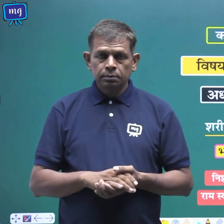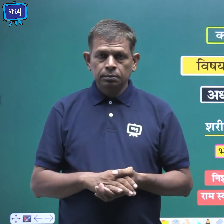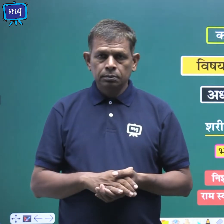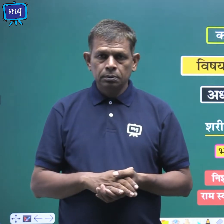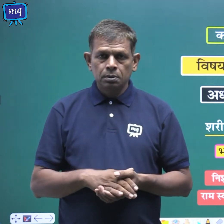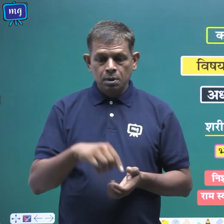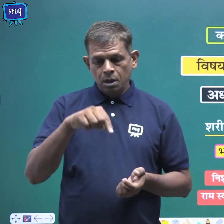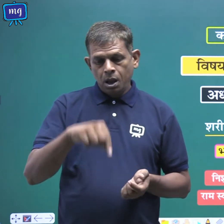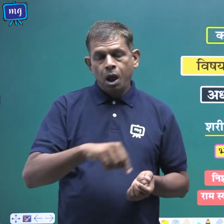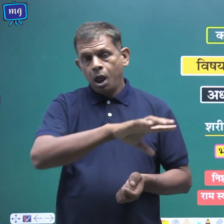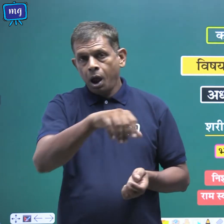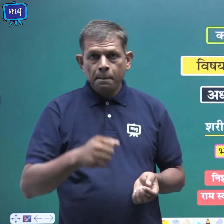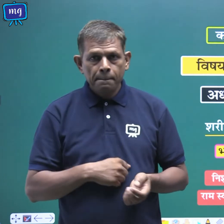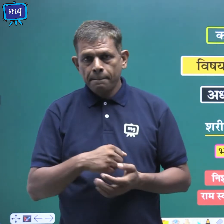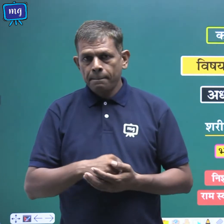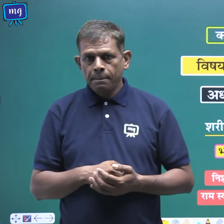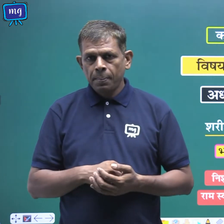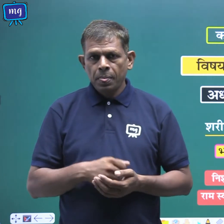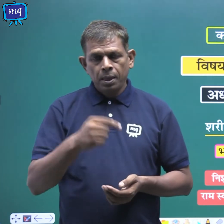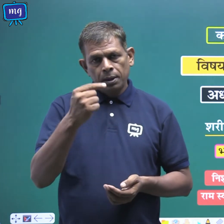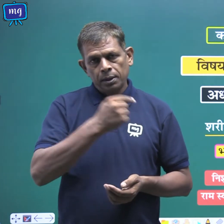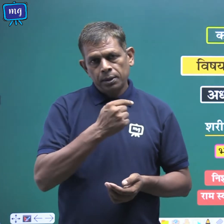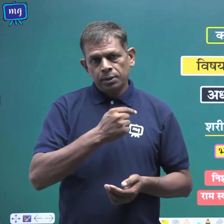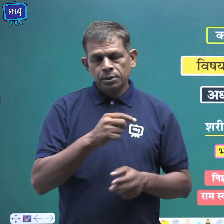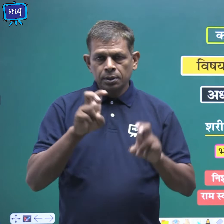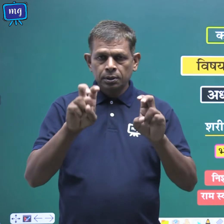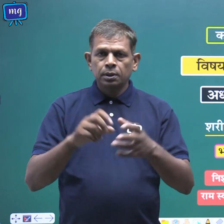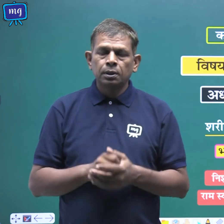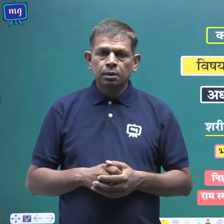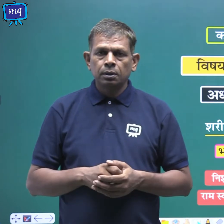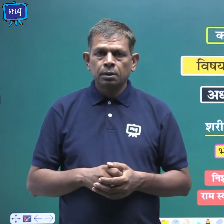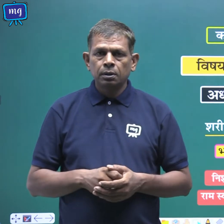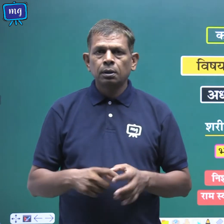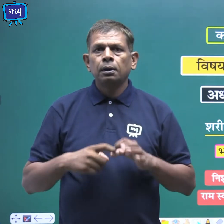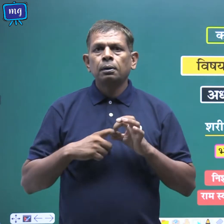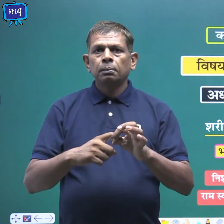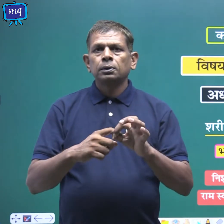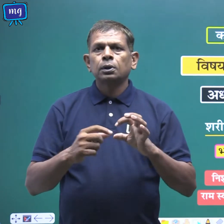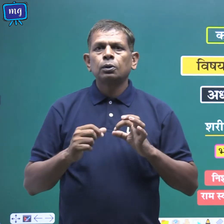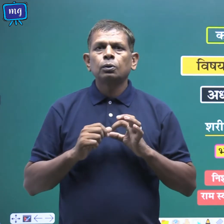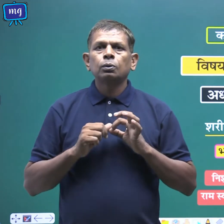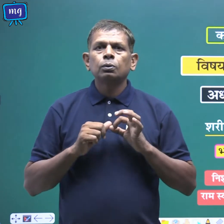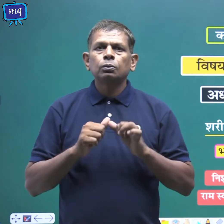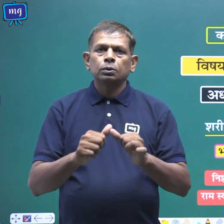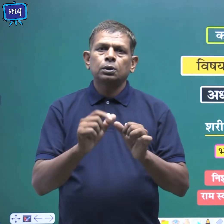आज हम इस सद्ध्याई के प्रश्नुत्तर करेंगे